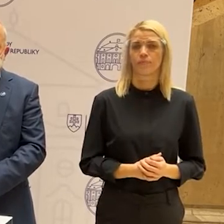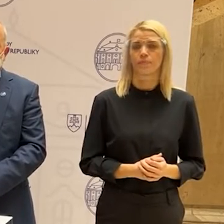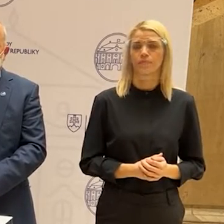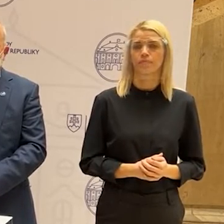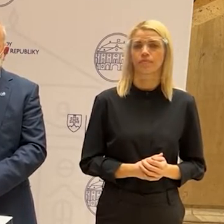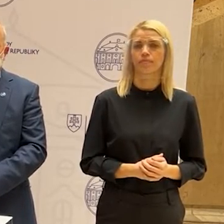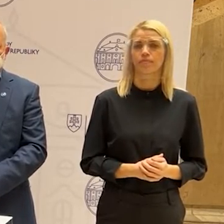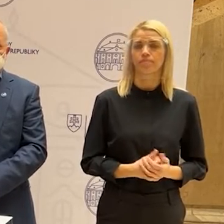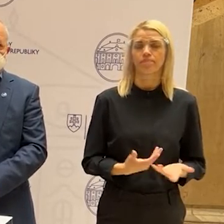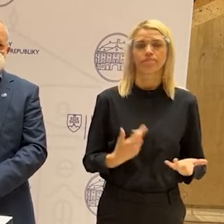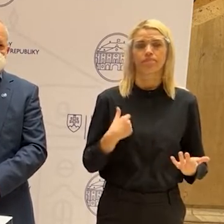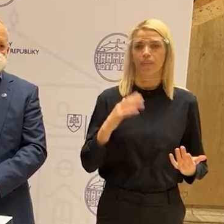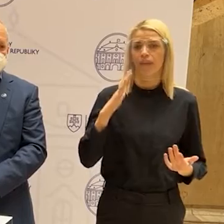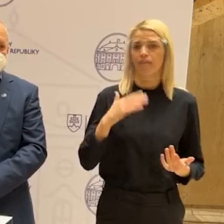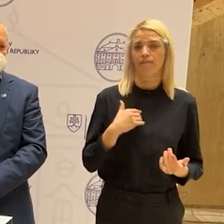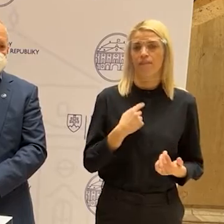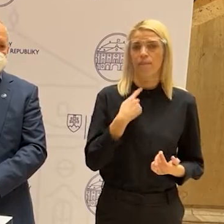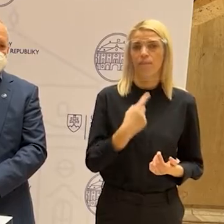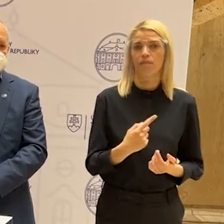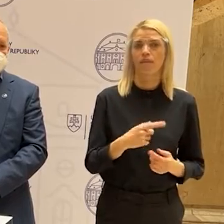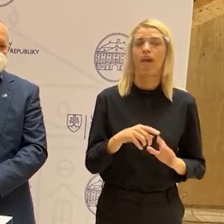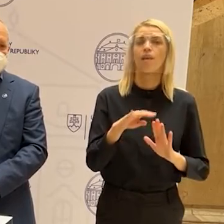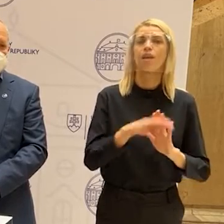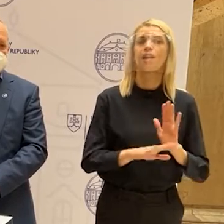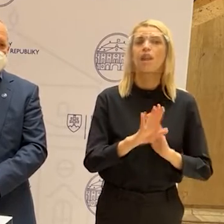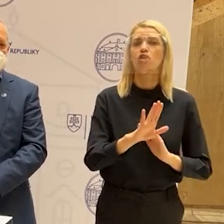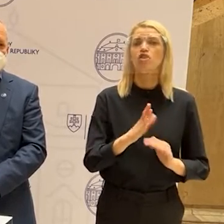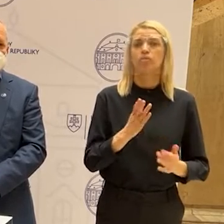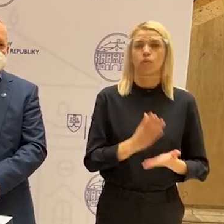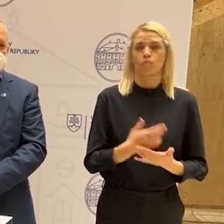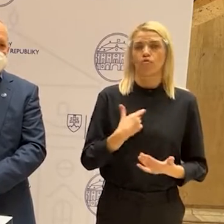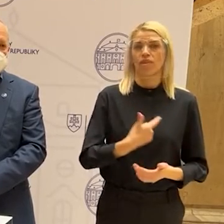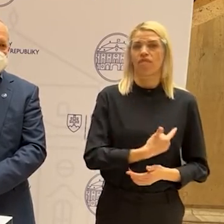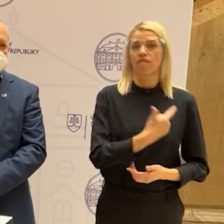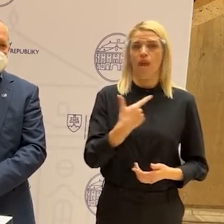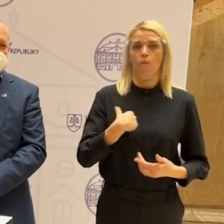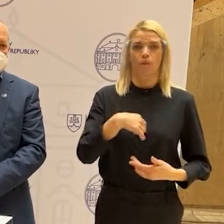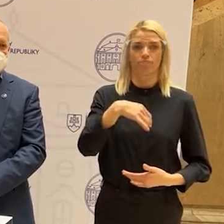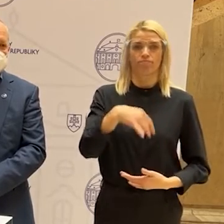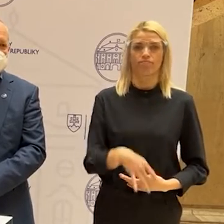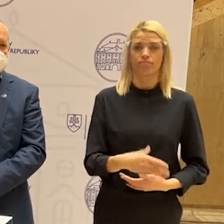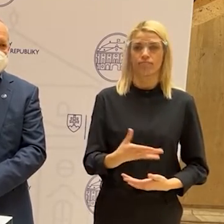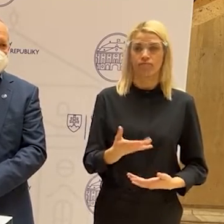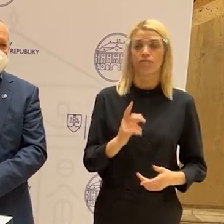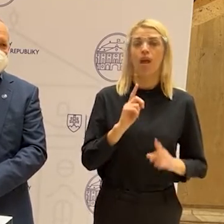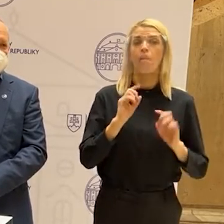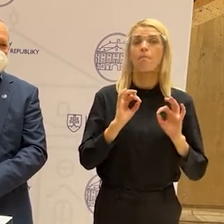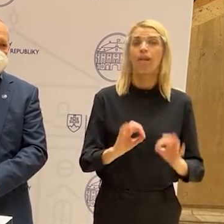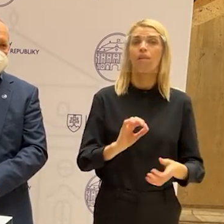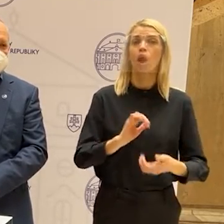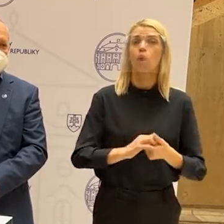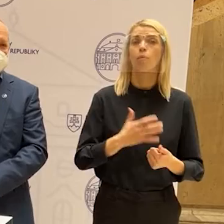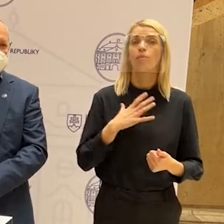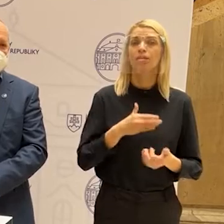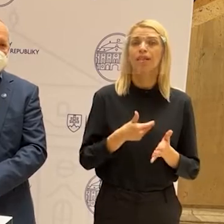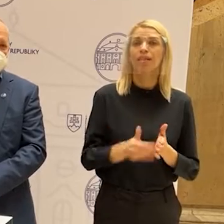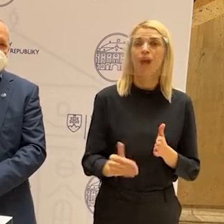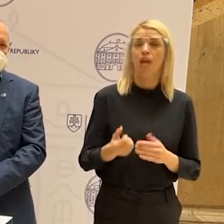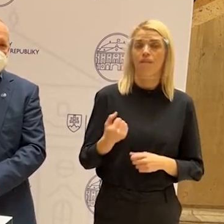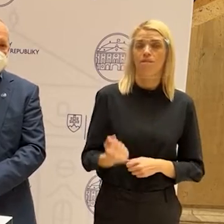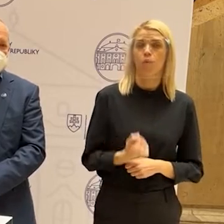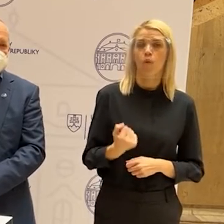Neviem vám povedať o režime, som z toho dva roky výpadnutý, ale viem, že keď ten klub chce ďalej fungovať, tak